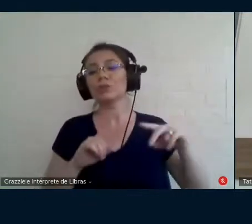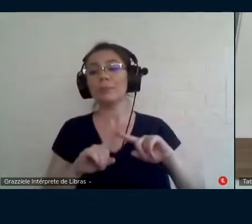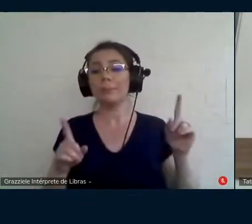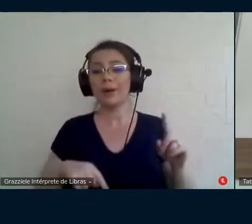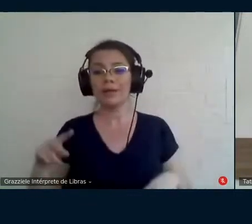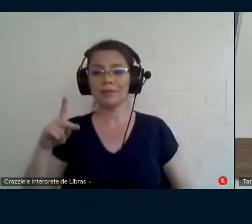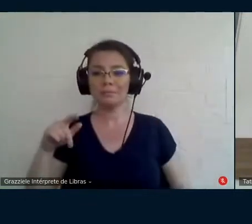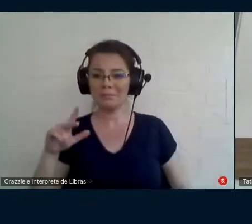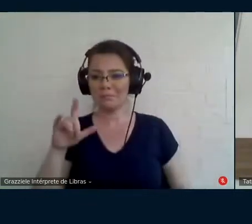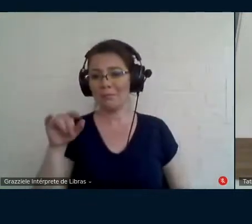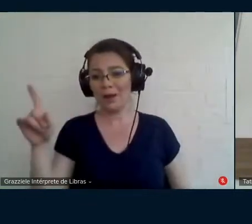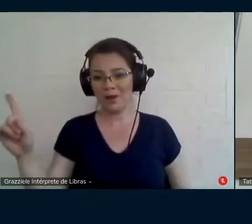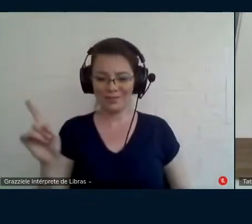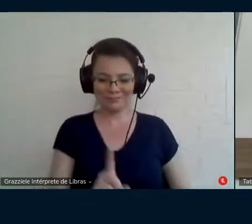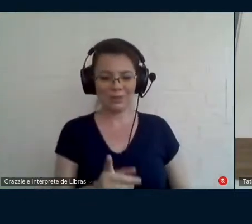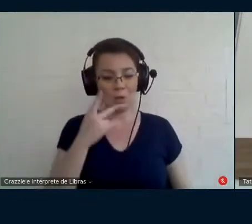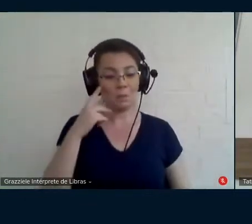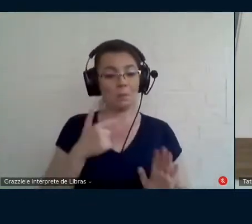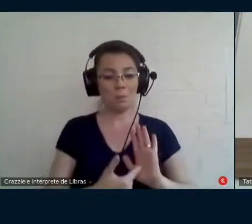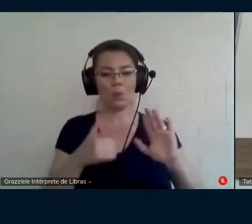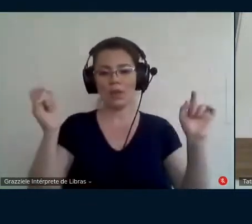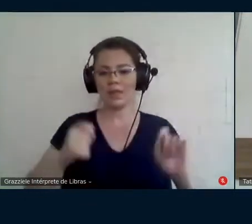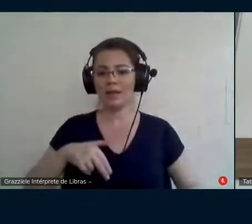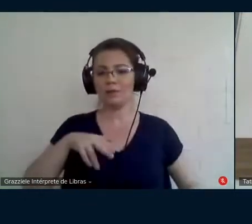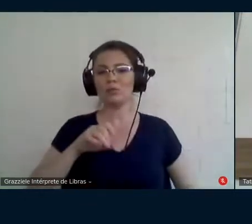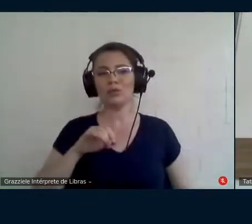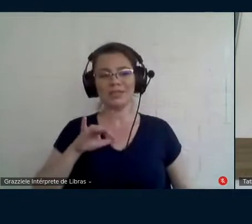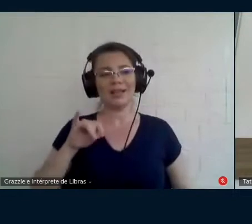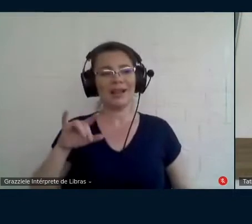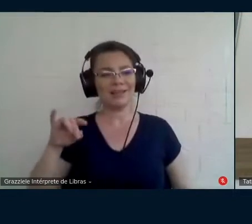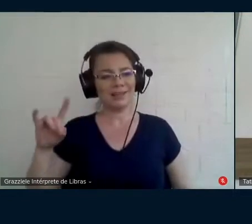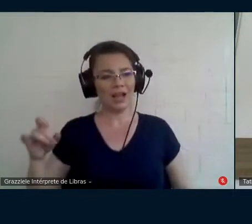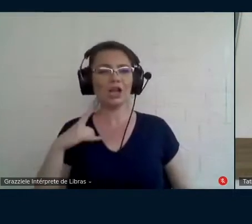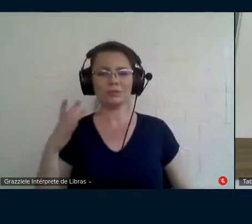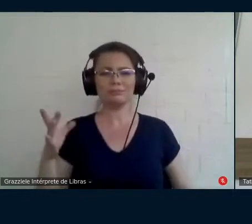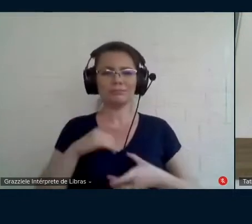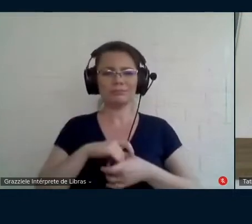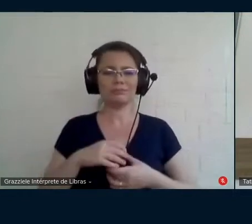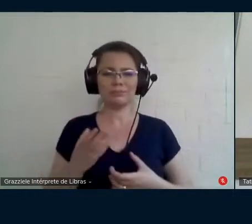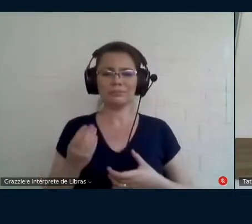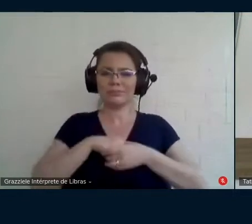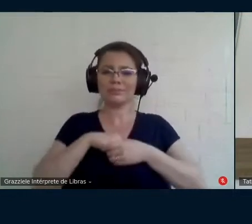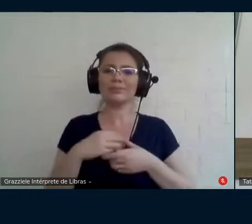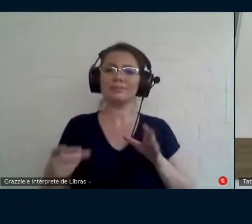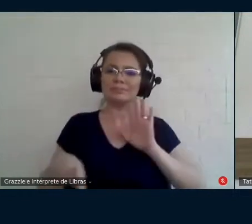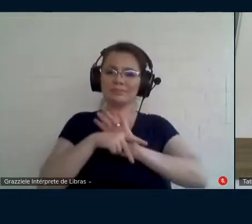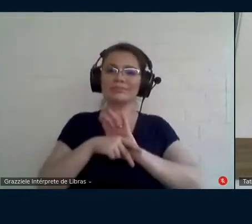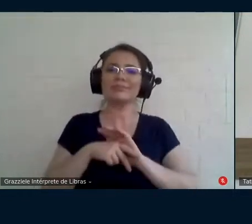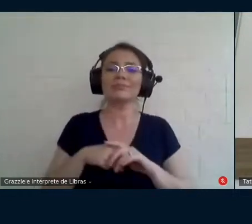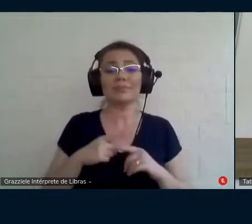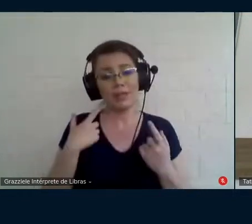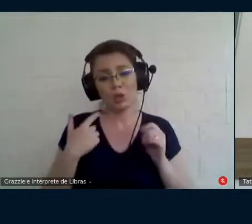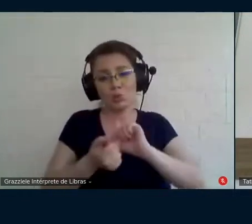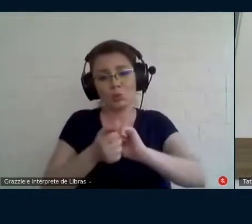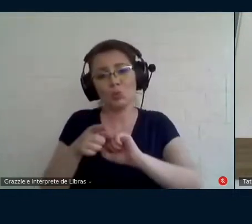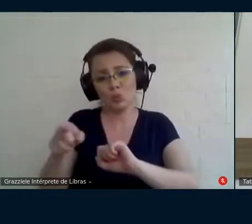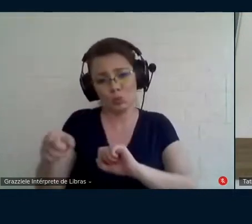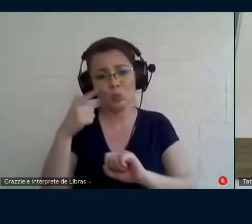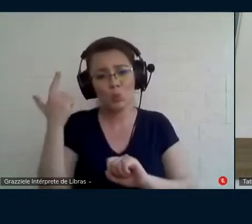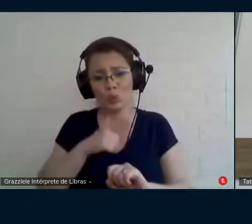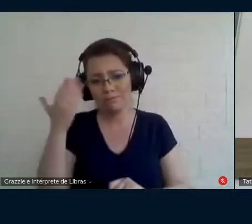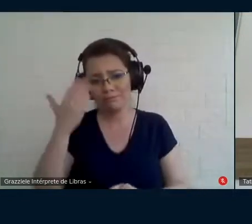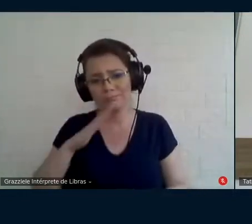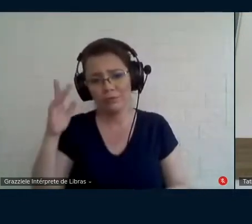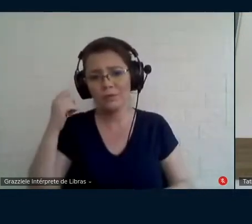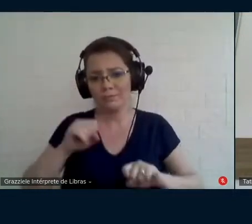vem e desconstrói isso tudo junto com você o terceiro ponto é a própria teoria histórico